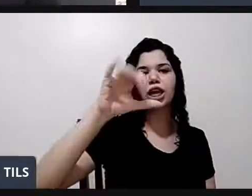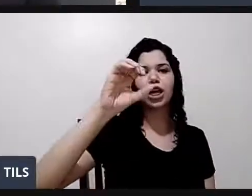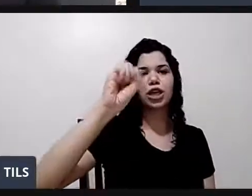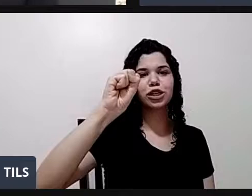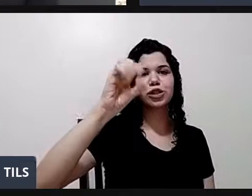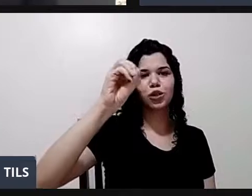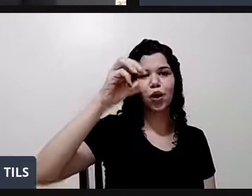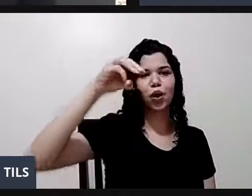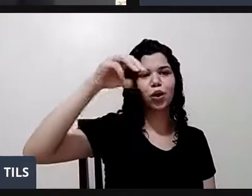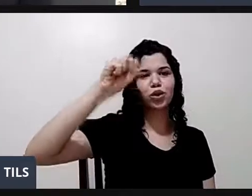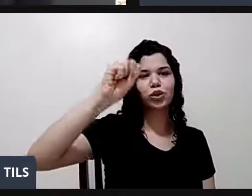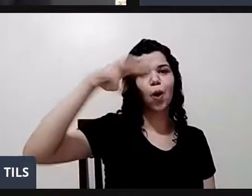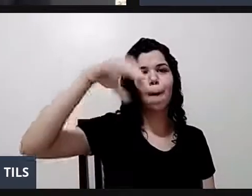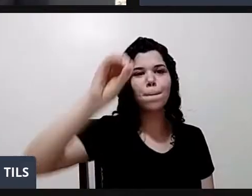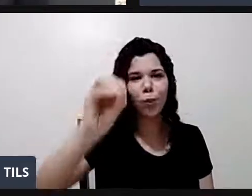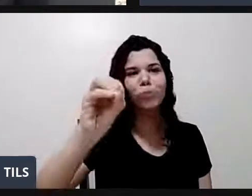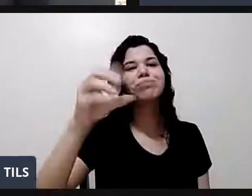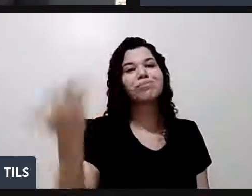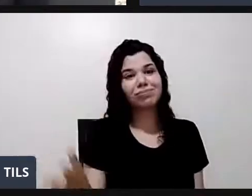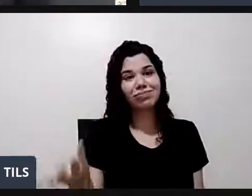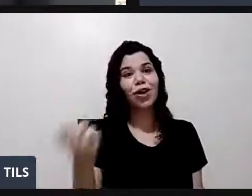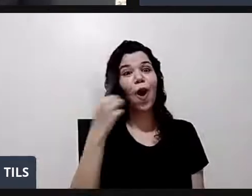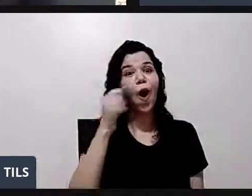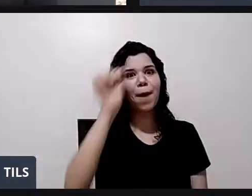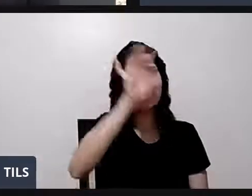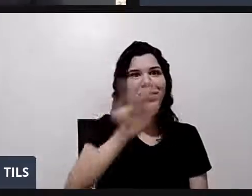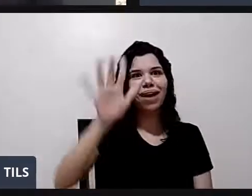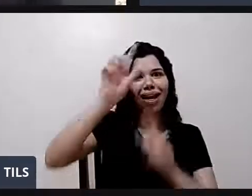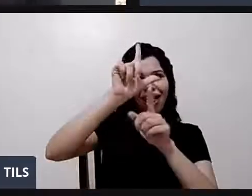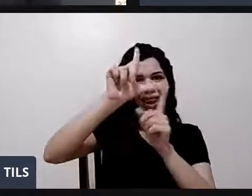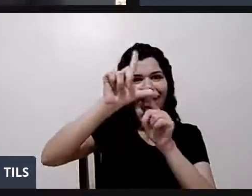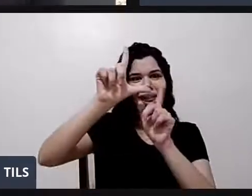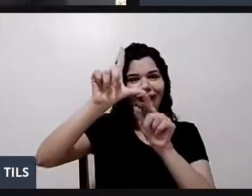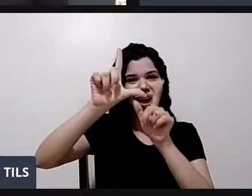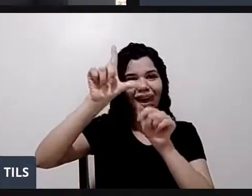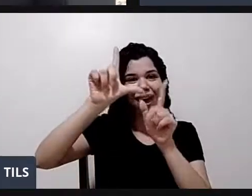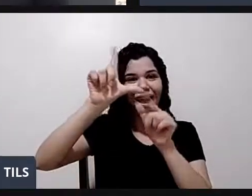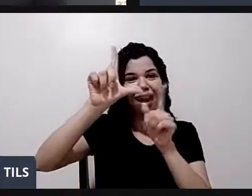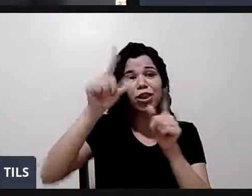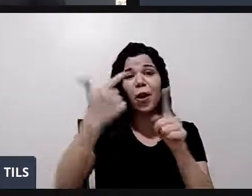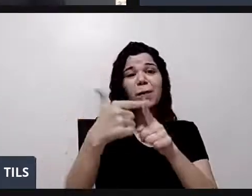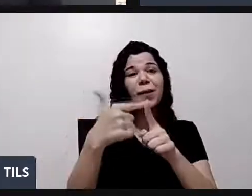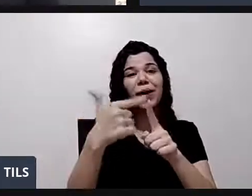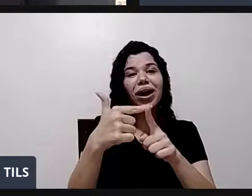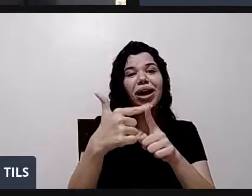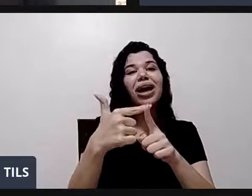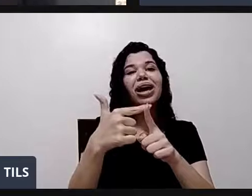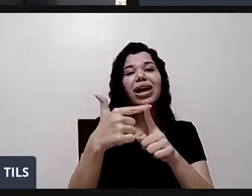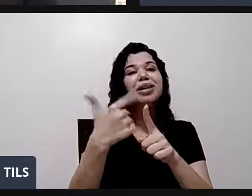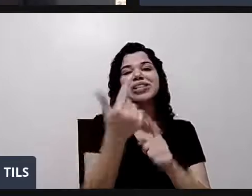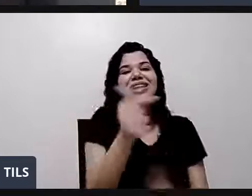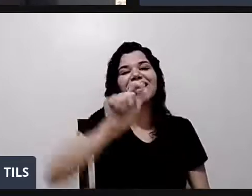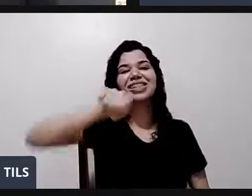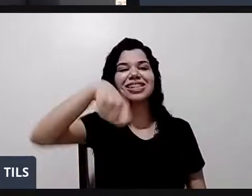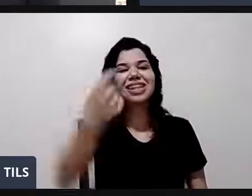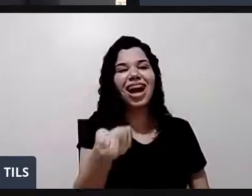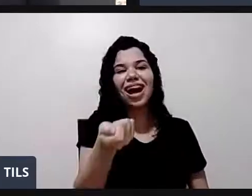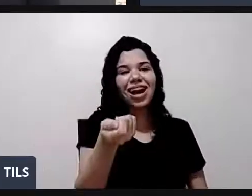Lisossomos. Olha as letrinhas. Porque é mais difícil. Exato. Quando chega em alguma